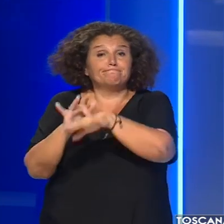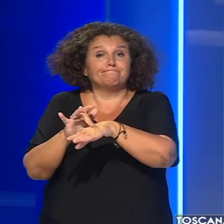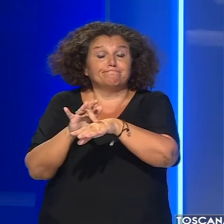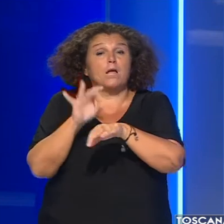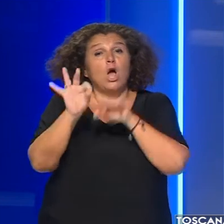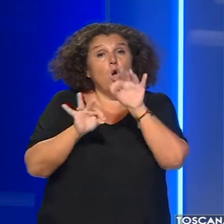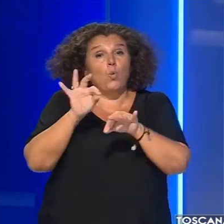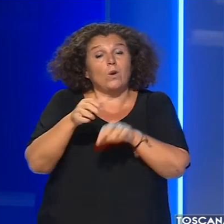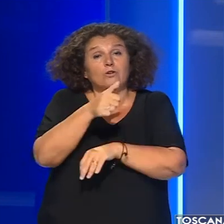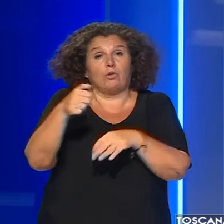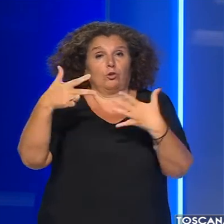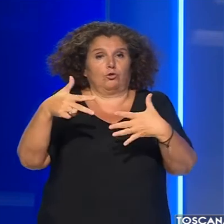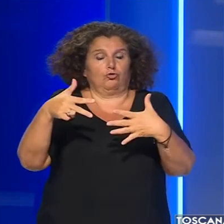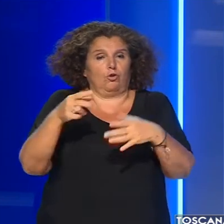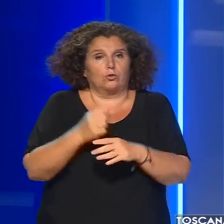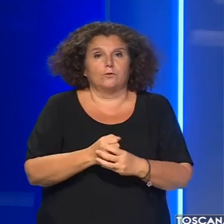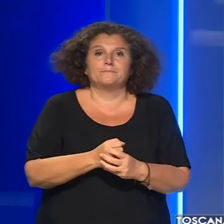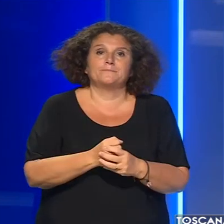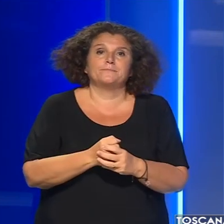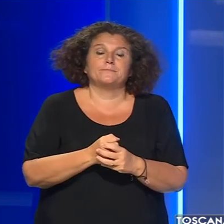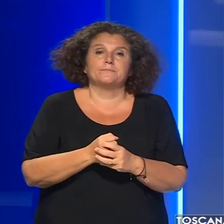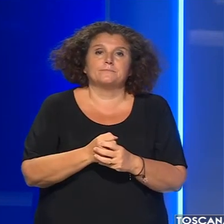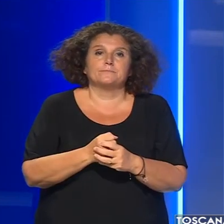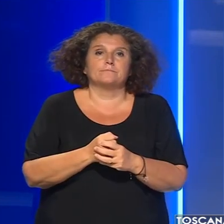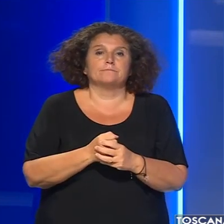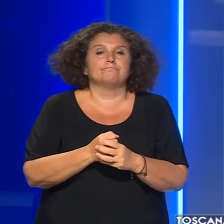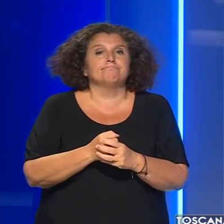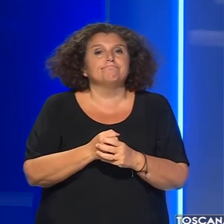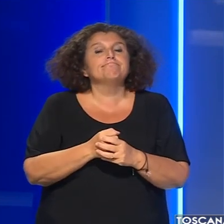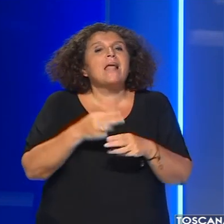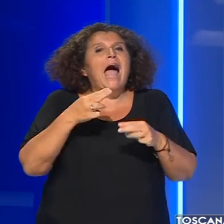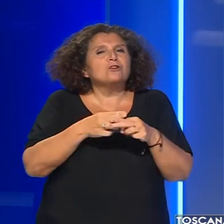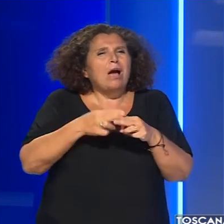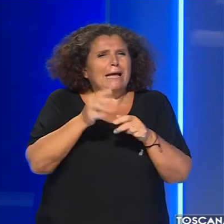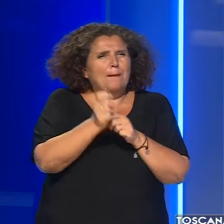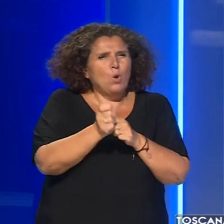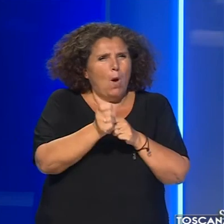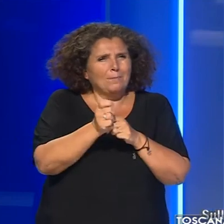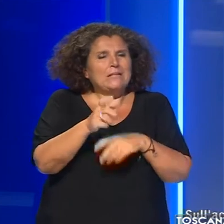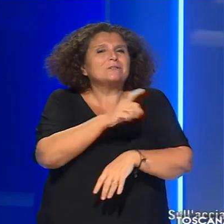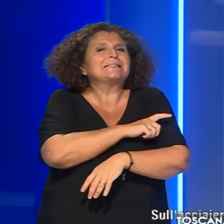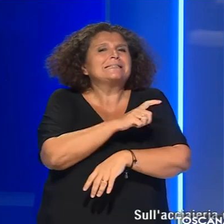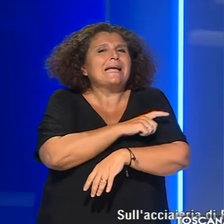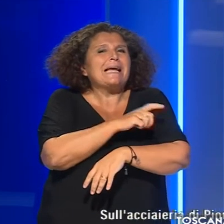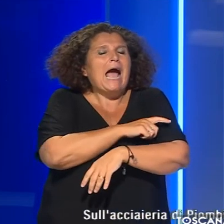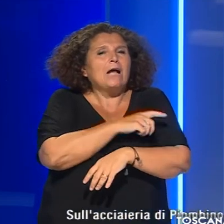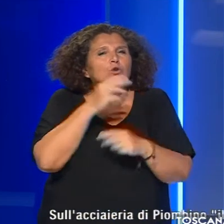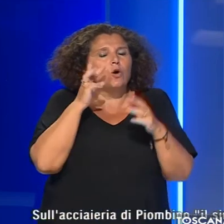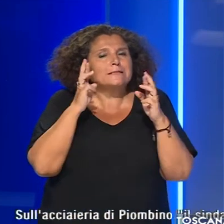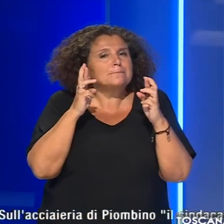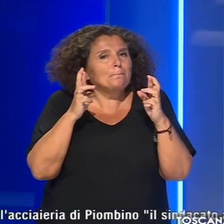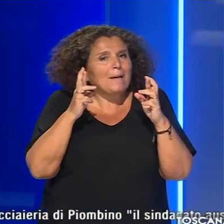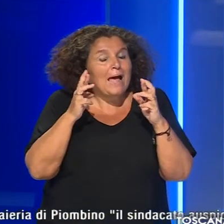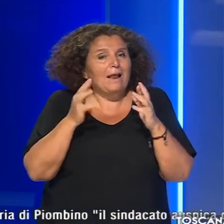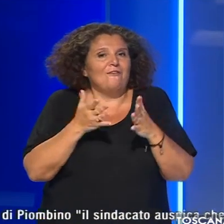sanitari del 118. Sulla acciaglieria di Piombino il sindacato auspica che